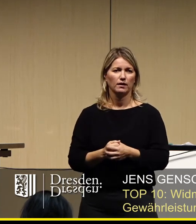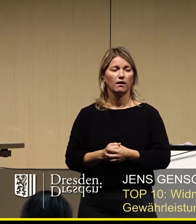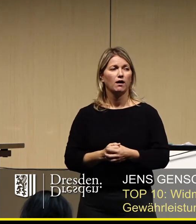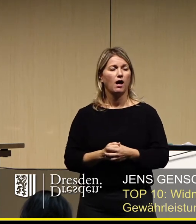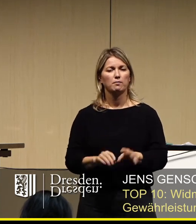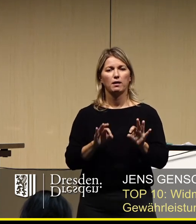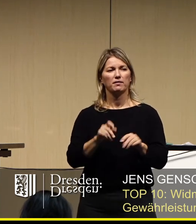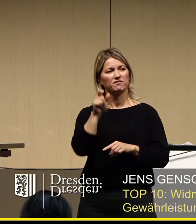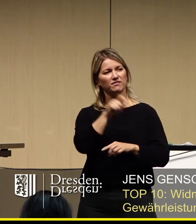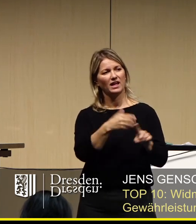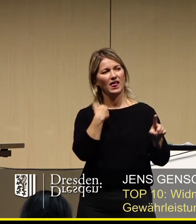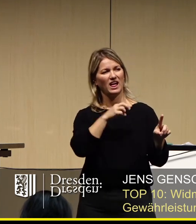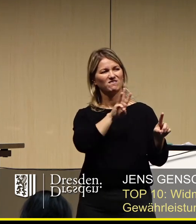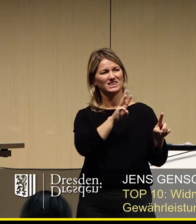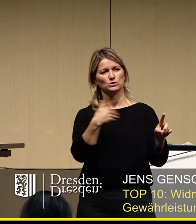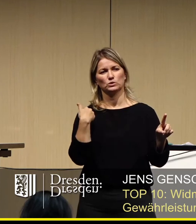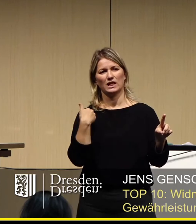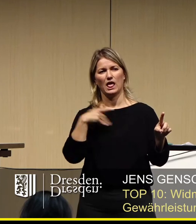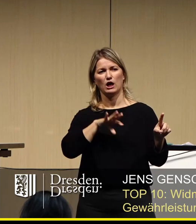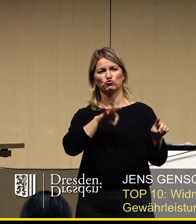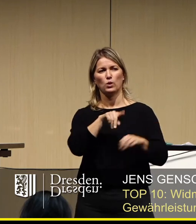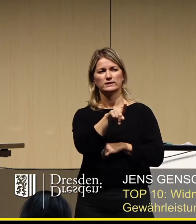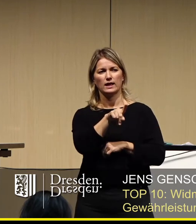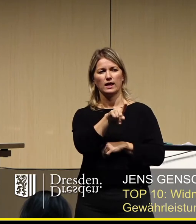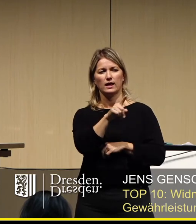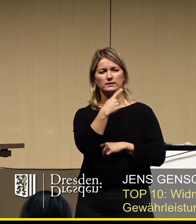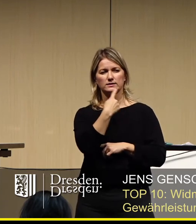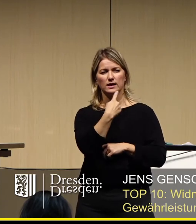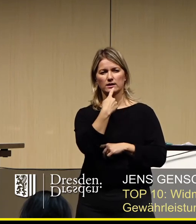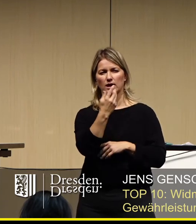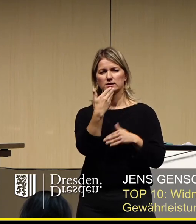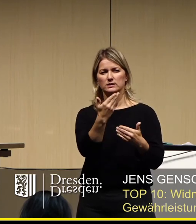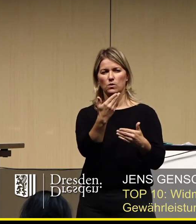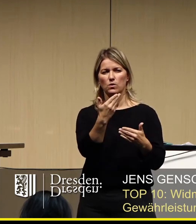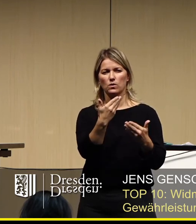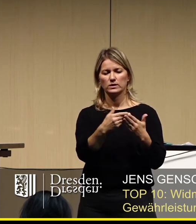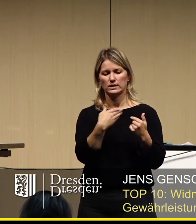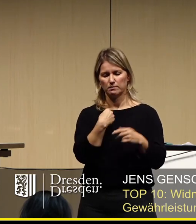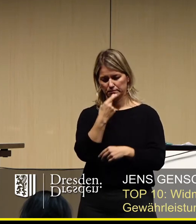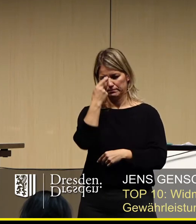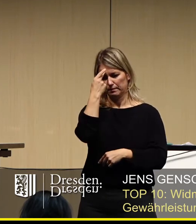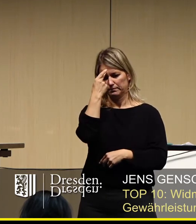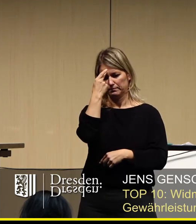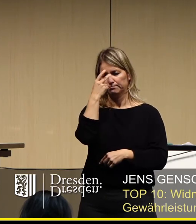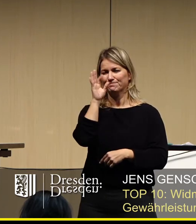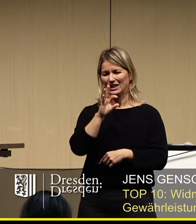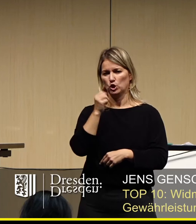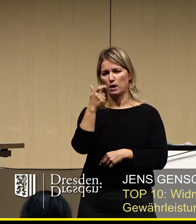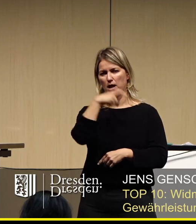Herr Wirtz und dafür Herr Schulze haben mich bewegt, mit ihren Äußerungen nochmal eine Bitte an Sie zu